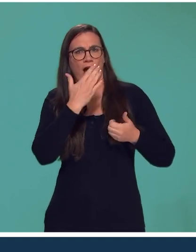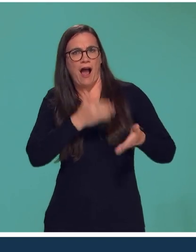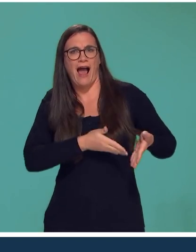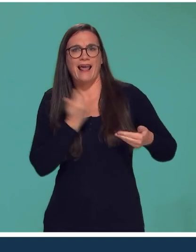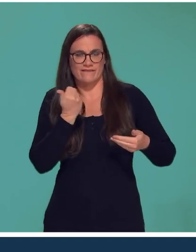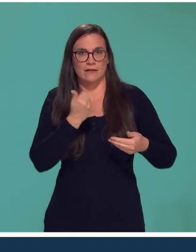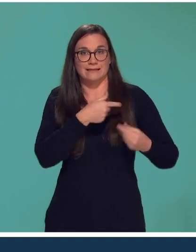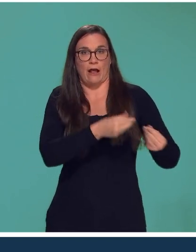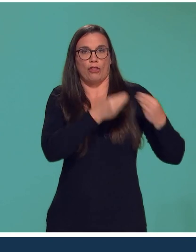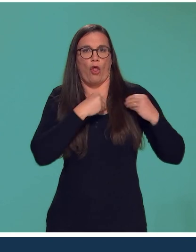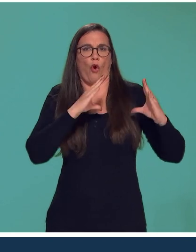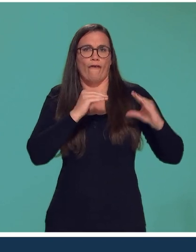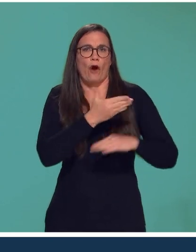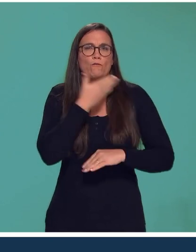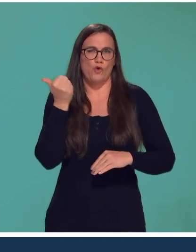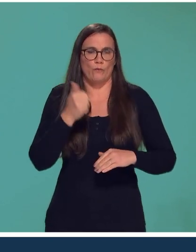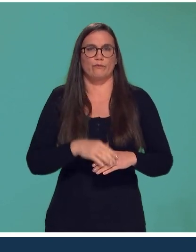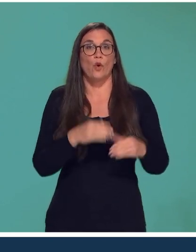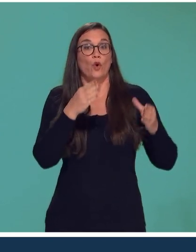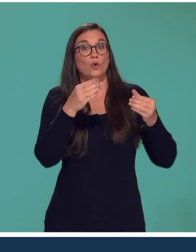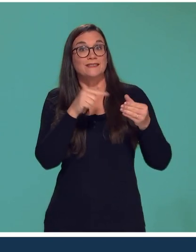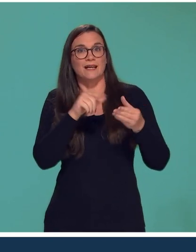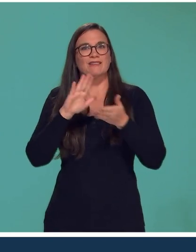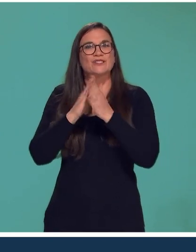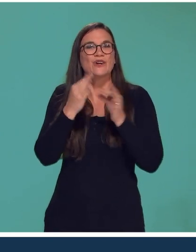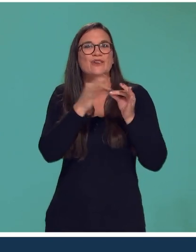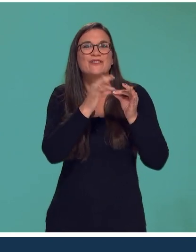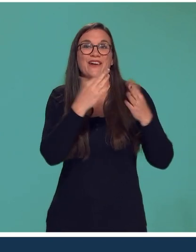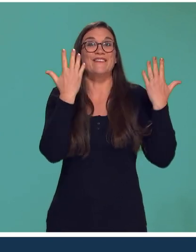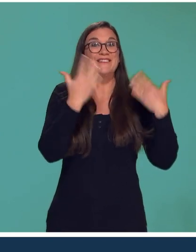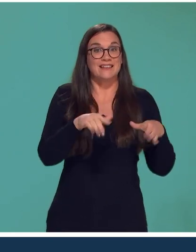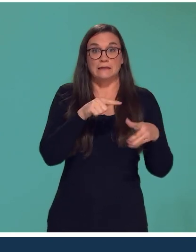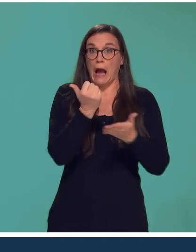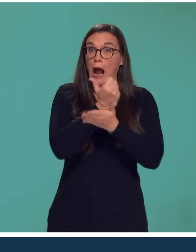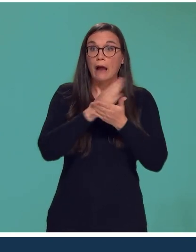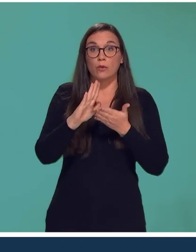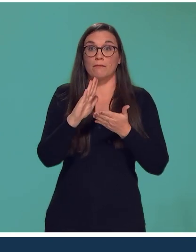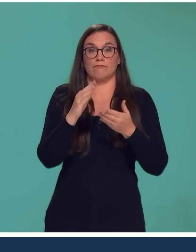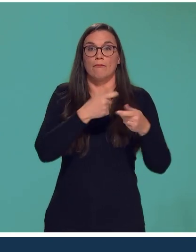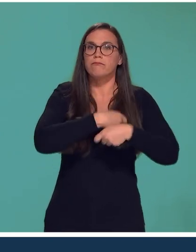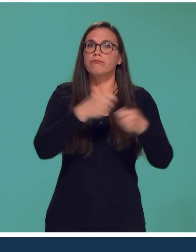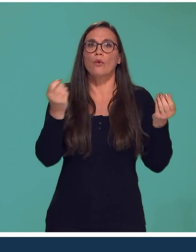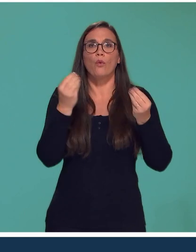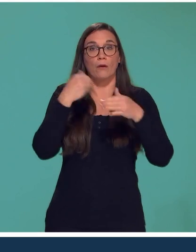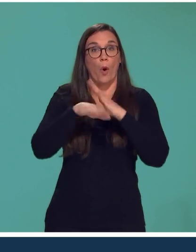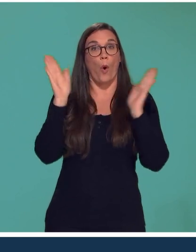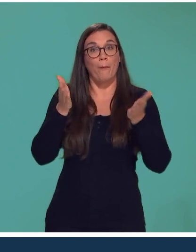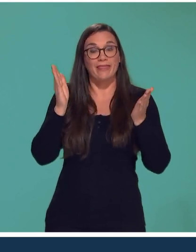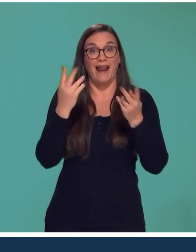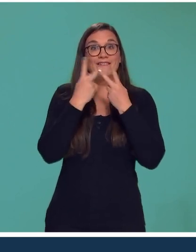ablation du sein de trouver un peu de confort. Les coussins confectionnés par cette association sont gratuitement distribués aux